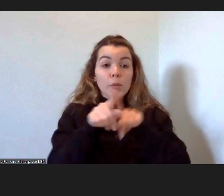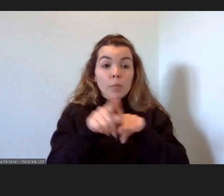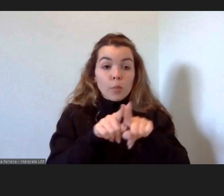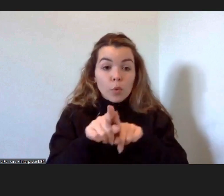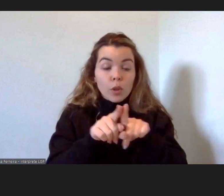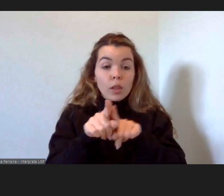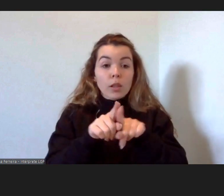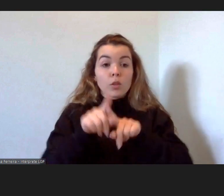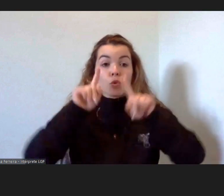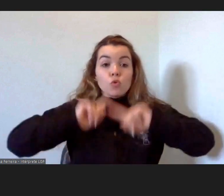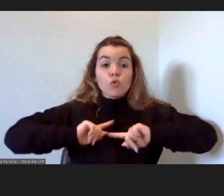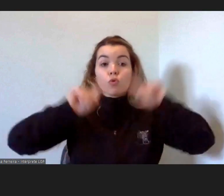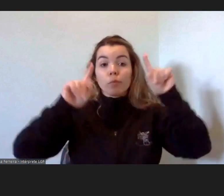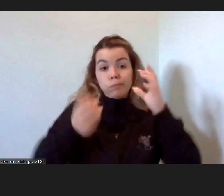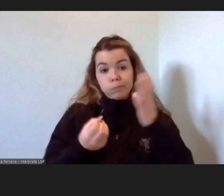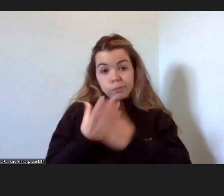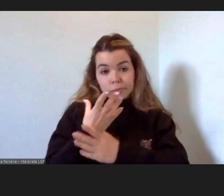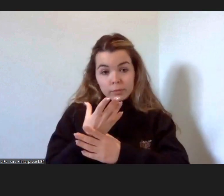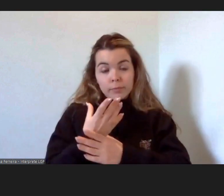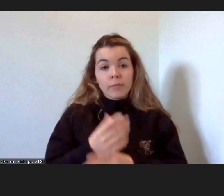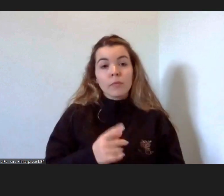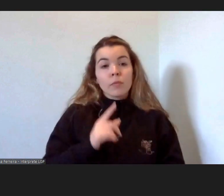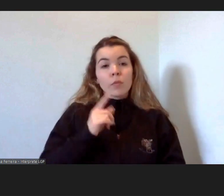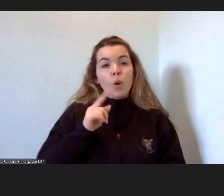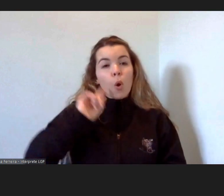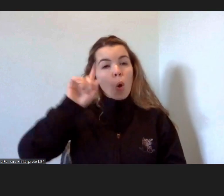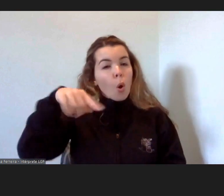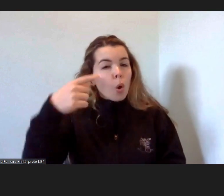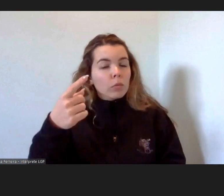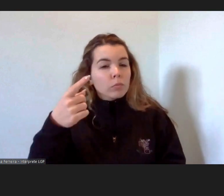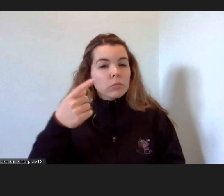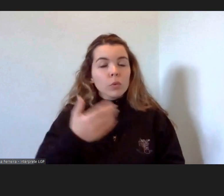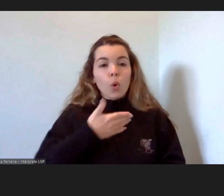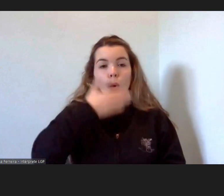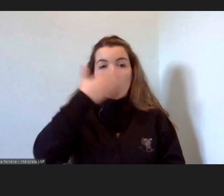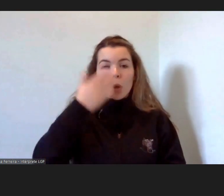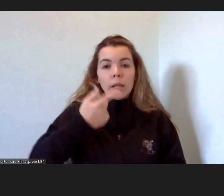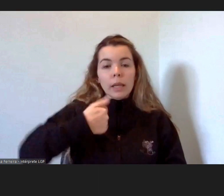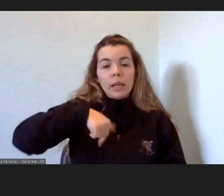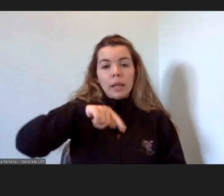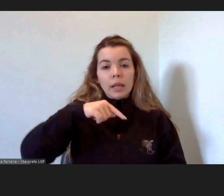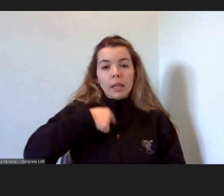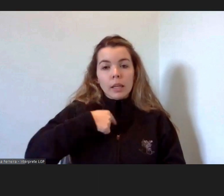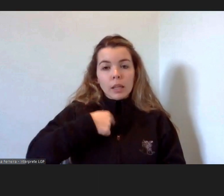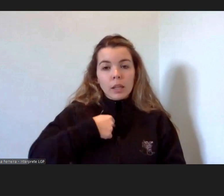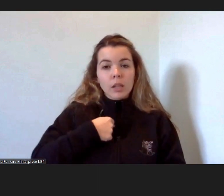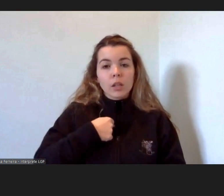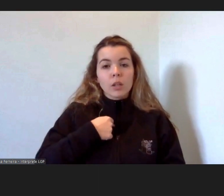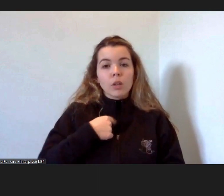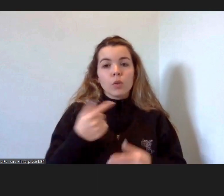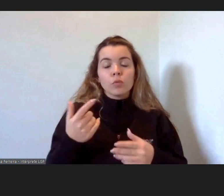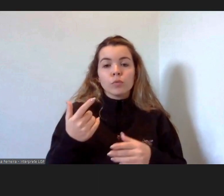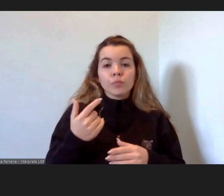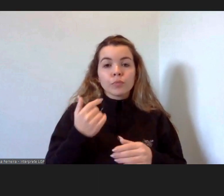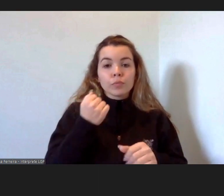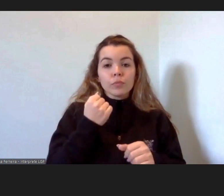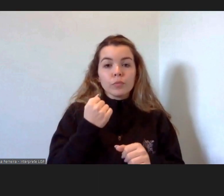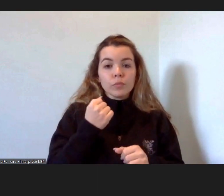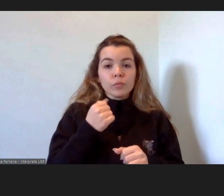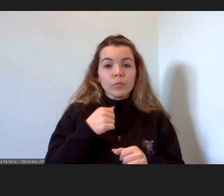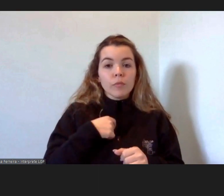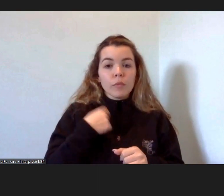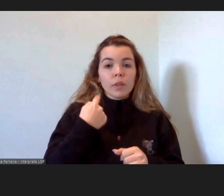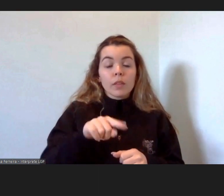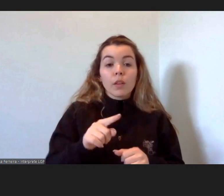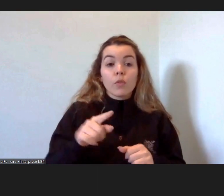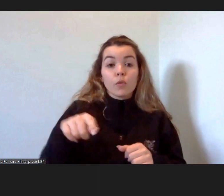No outro dia, por exemplo, eu tive uma sessão com a diretora do Centro Nacional de Apoio das Migrações do